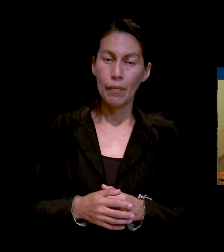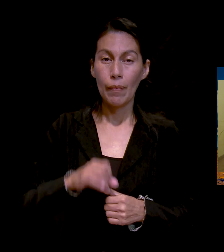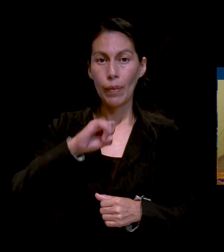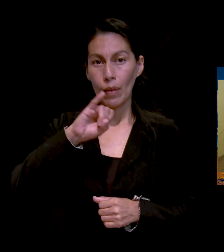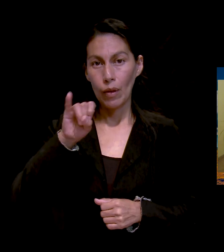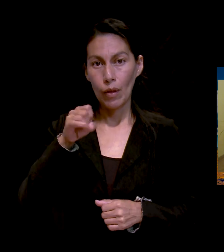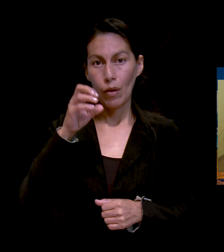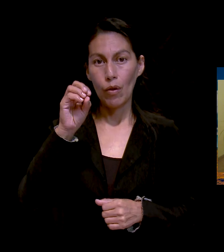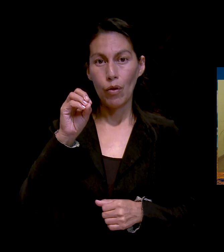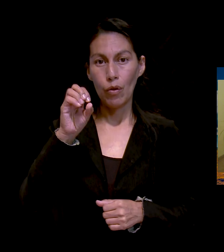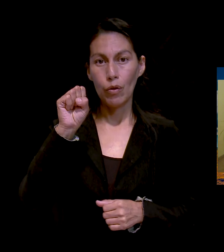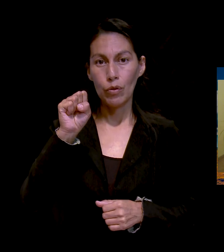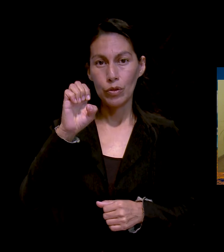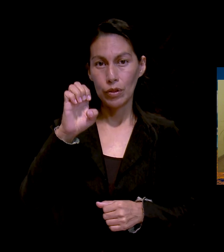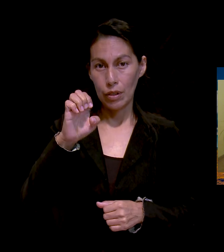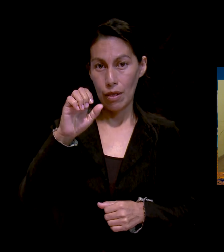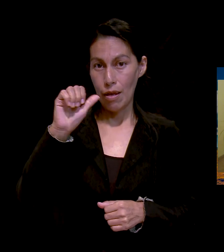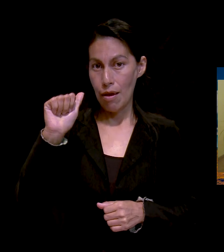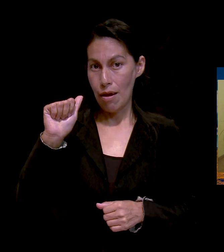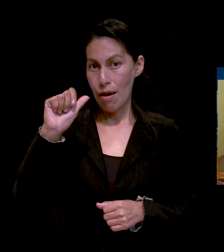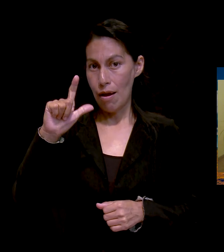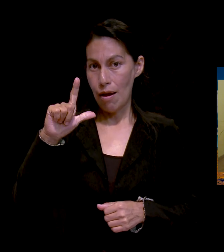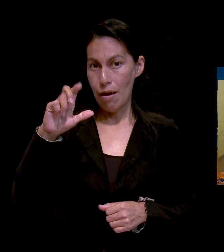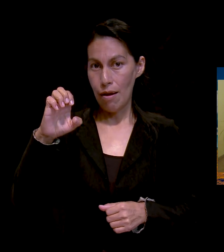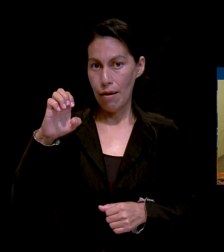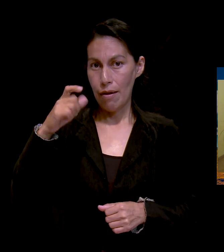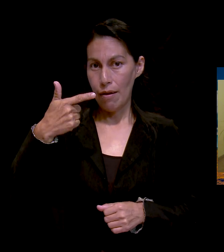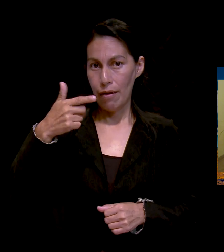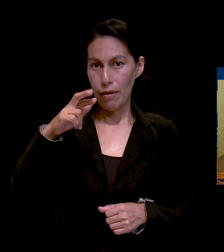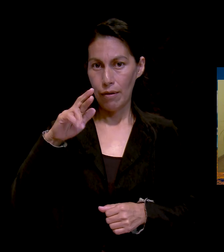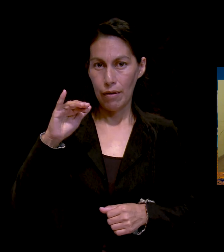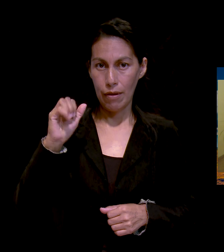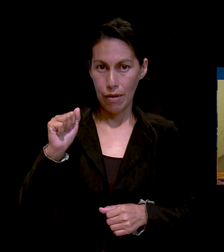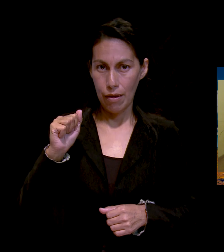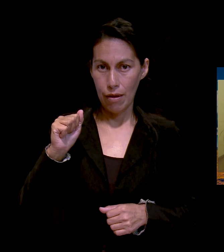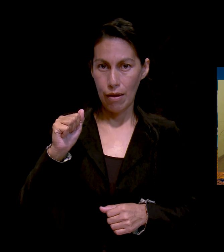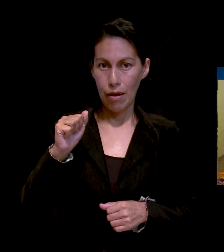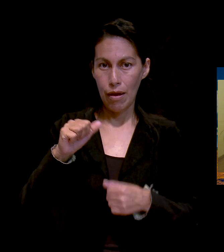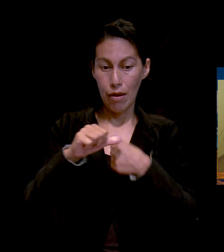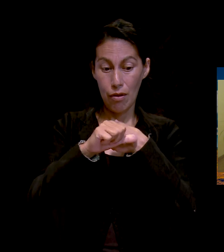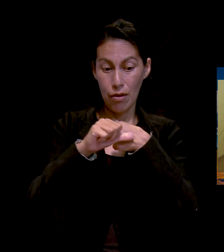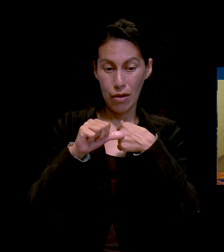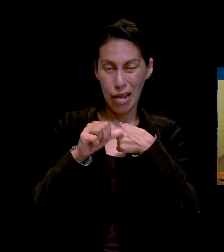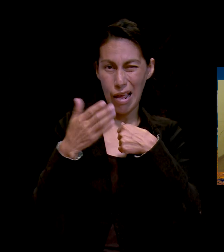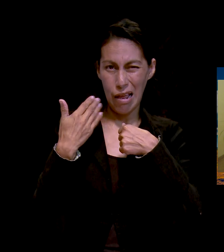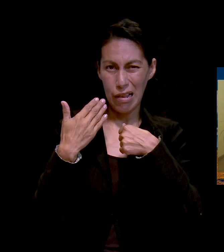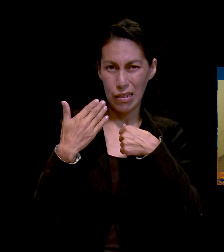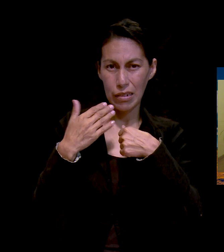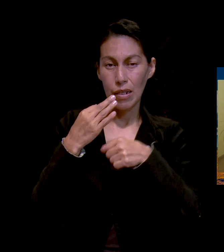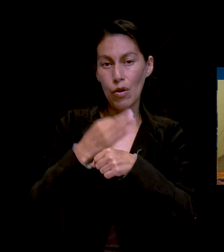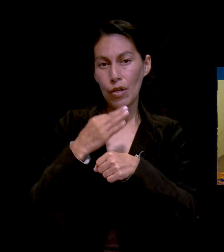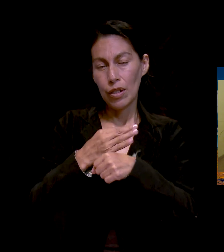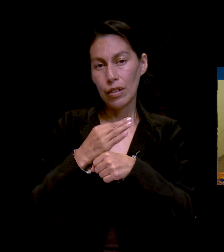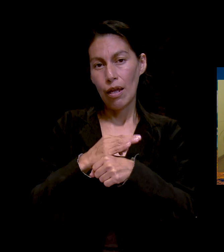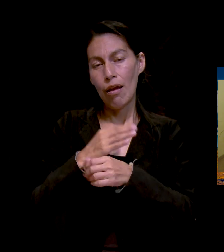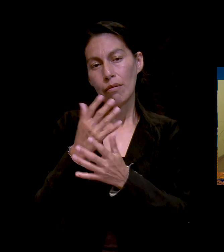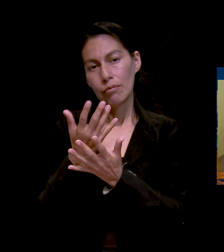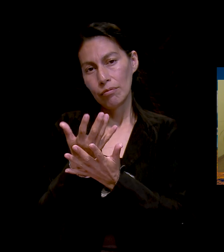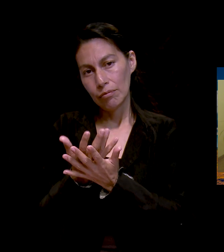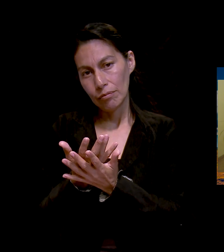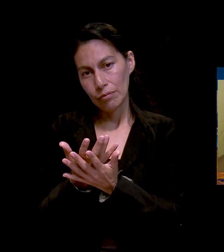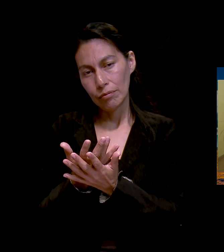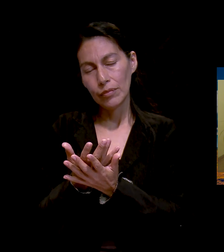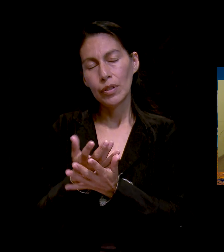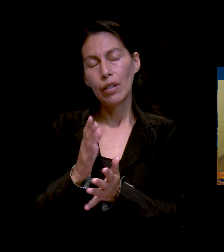recuperación después de la operación del trasplante de un riñón. Así que oremos por ellos.